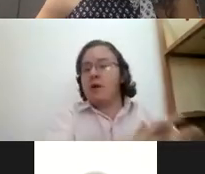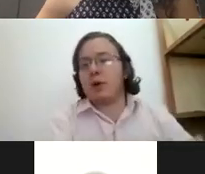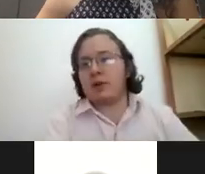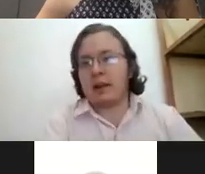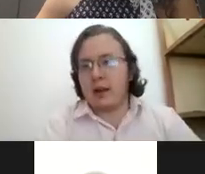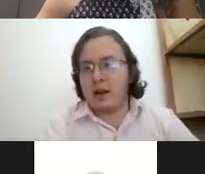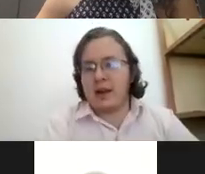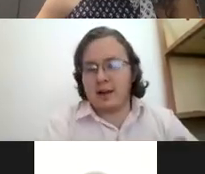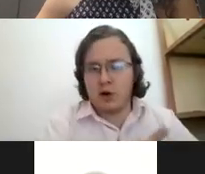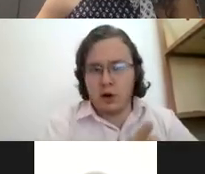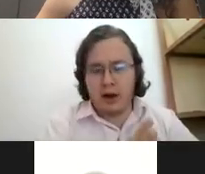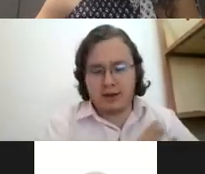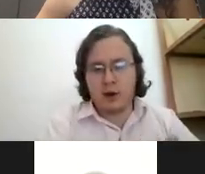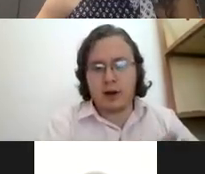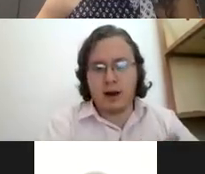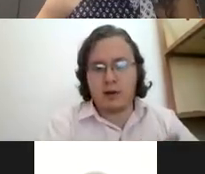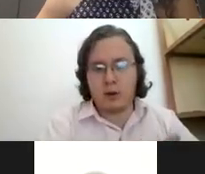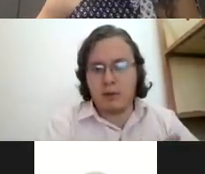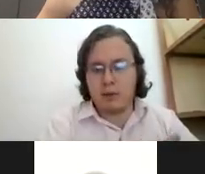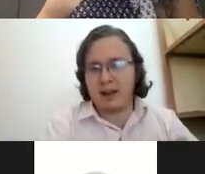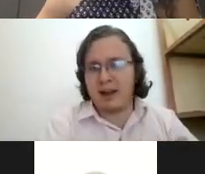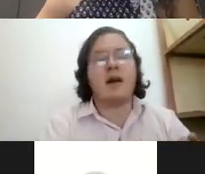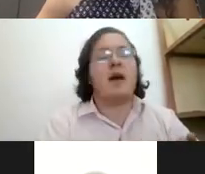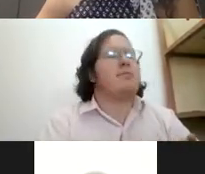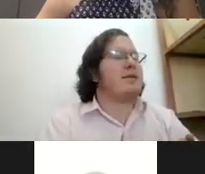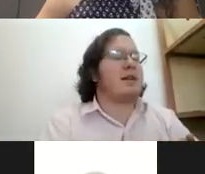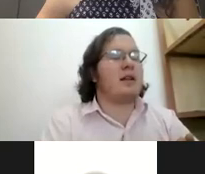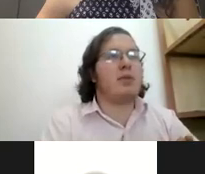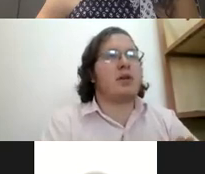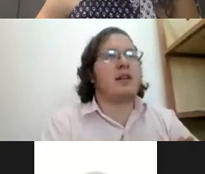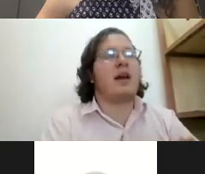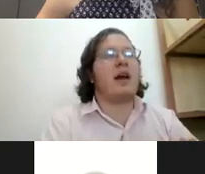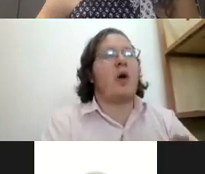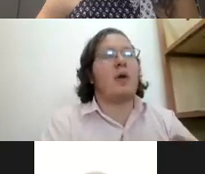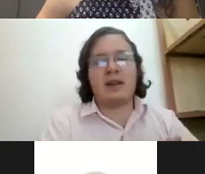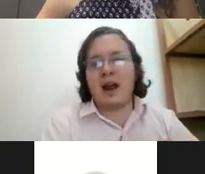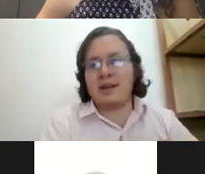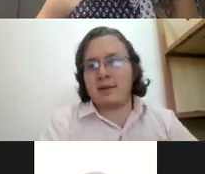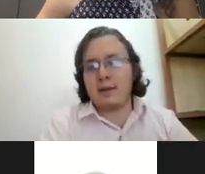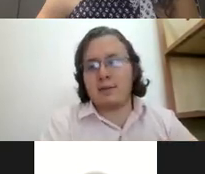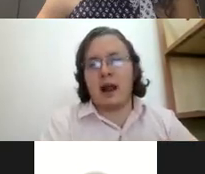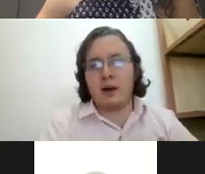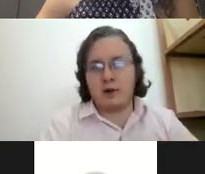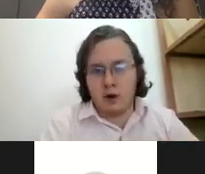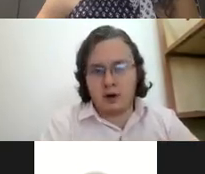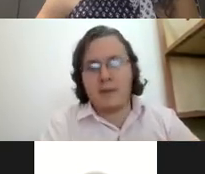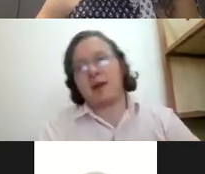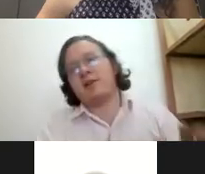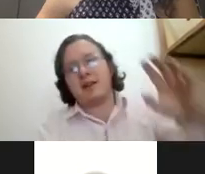importante y es algo en lo que he estado trabajando últimamente es bastante importante ahorita ya en estos tiempos la inclusión cambiarnos ese